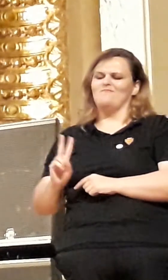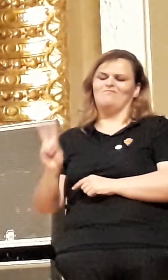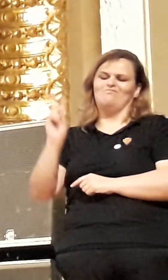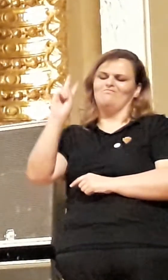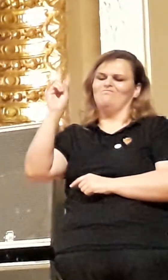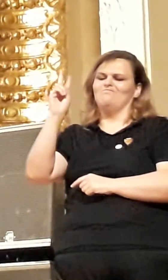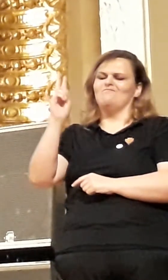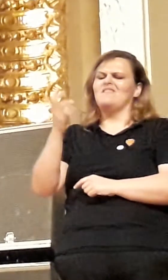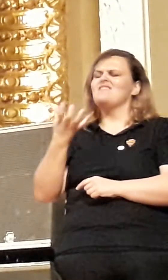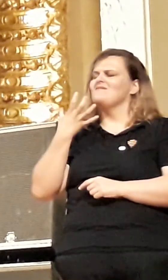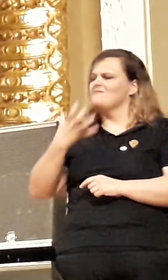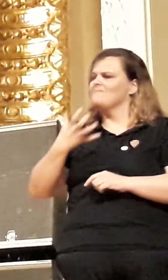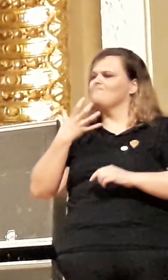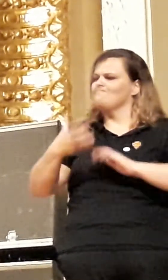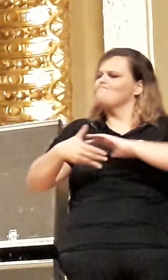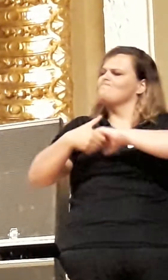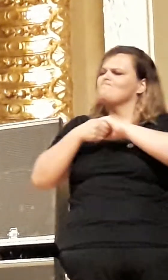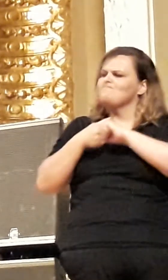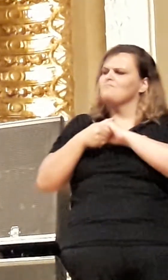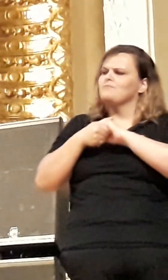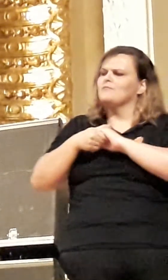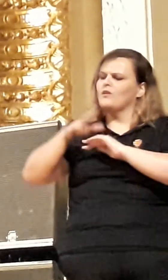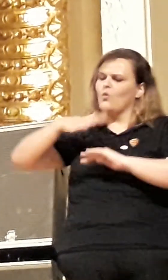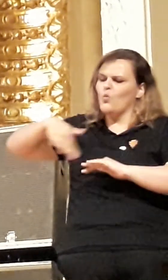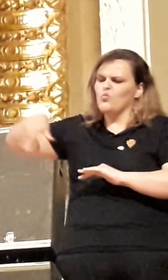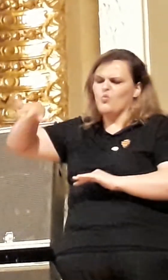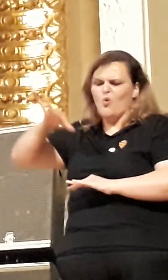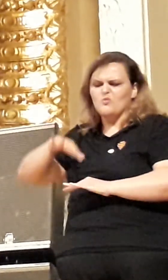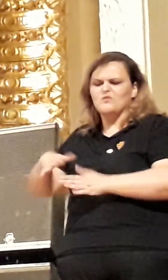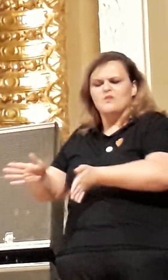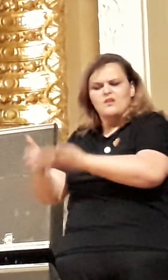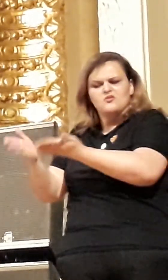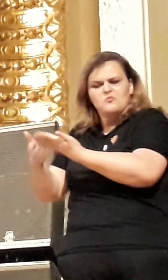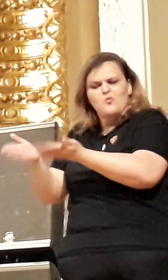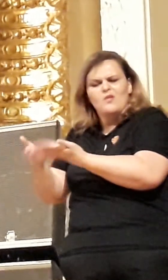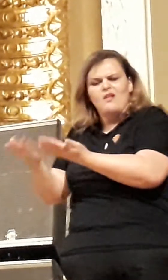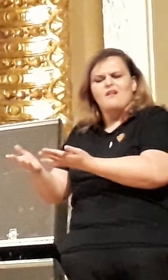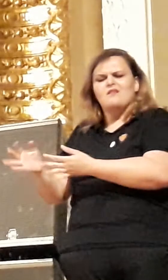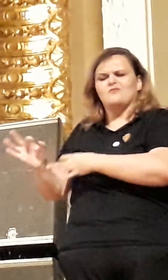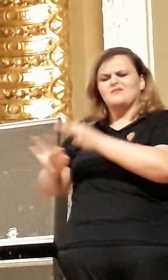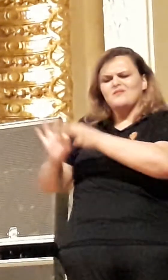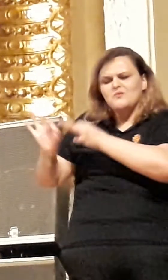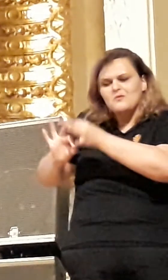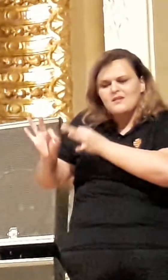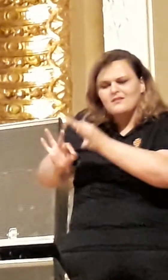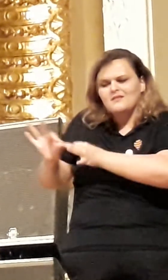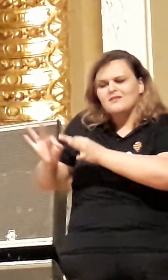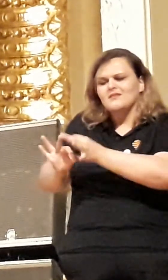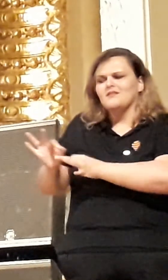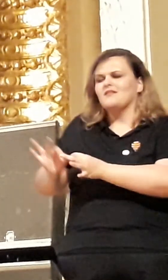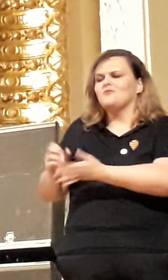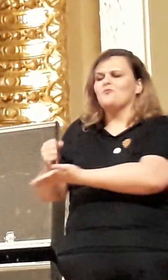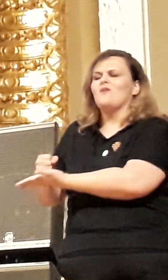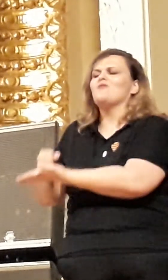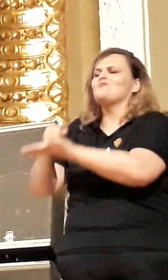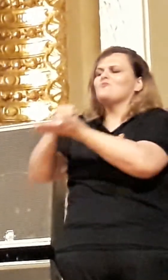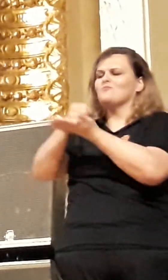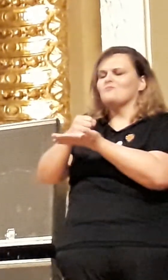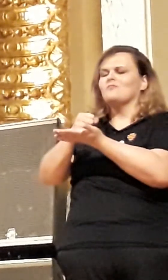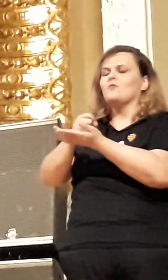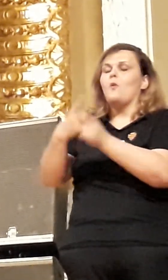todos que se mobilizaram, todos que estão apoiando, todos que vão apoiar, e dizer que a gente é o outro do Brasil